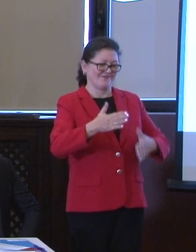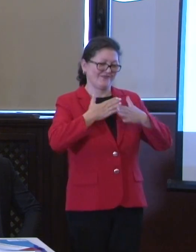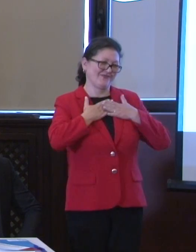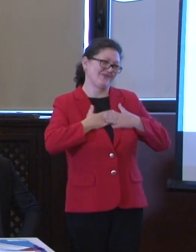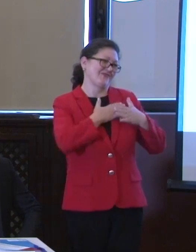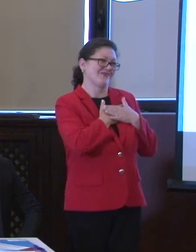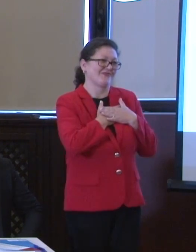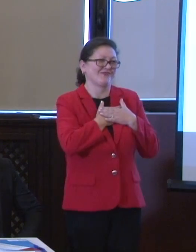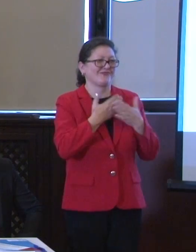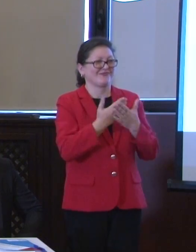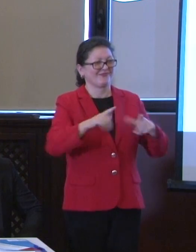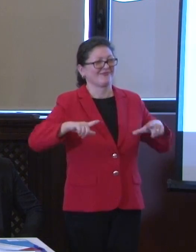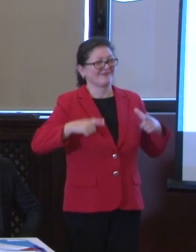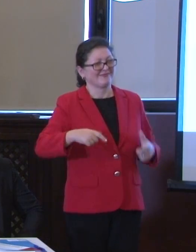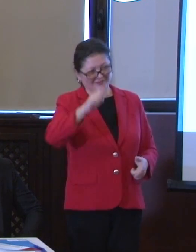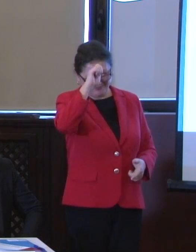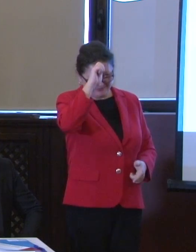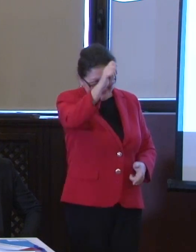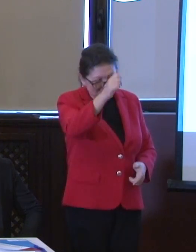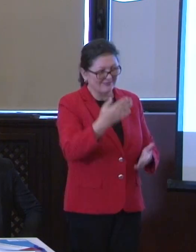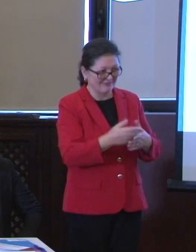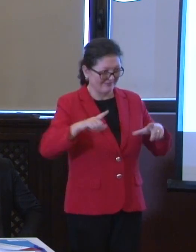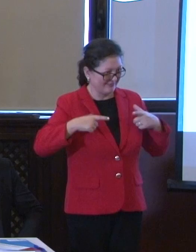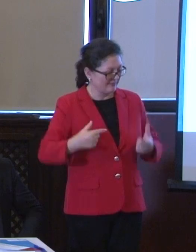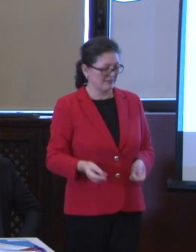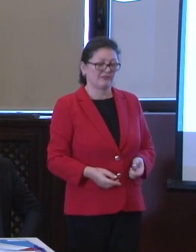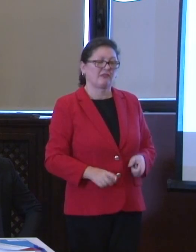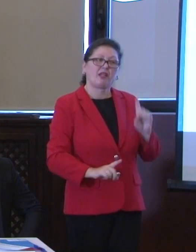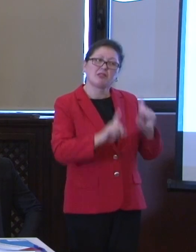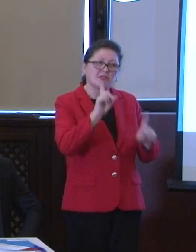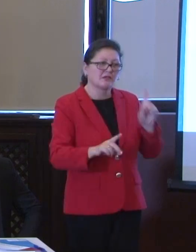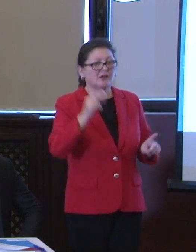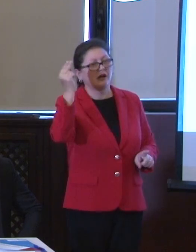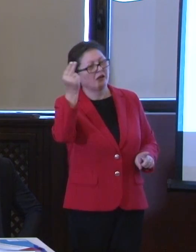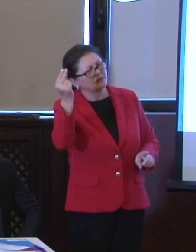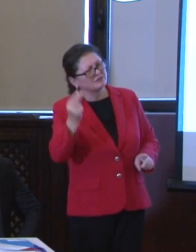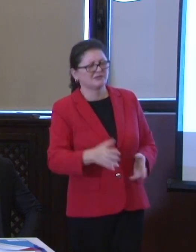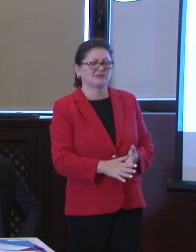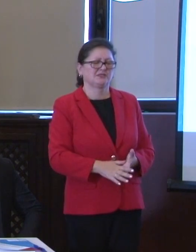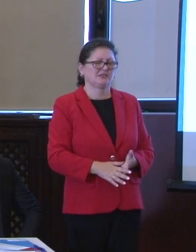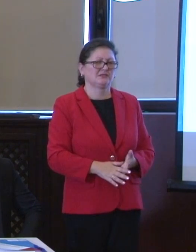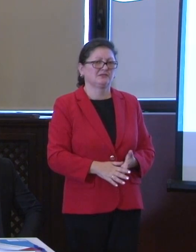aveți. Respectul pentru viață. Chiar dacă Dumnezeu am spune la un moment că nu a fost